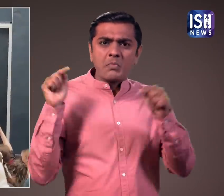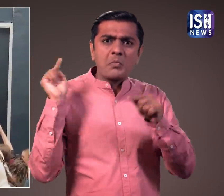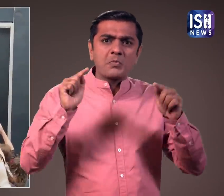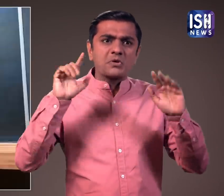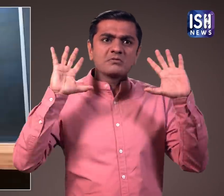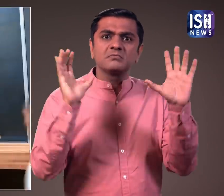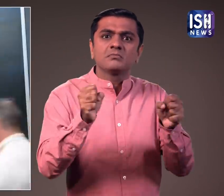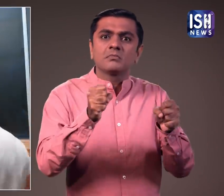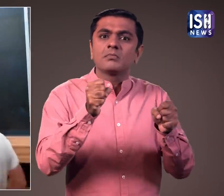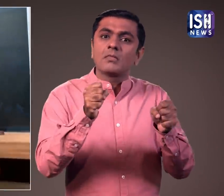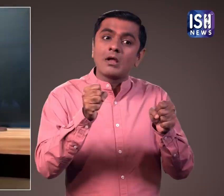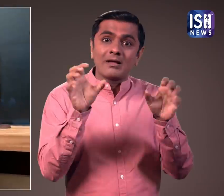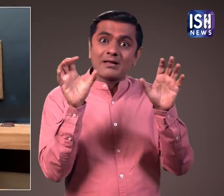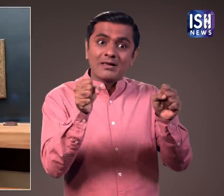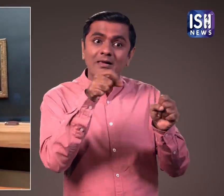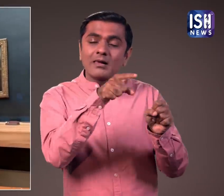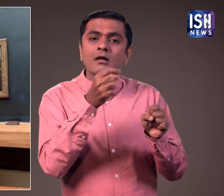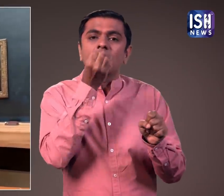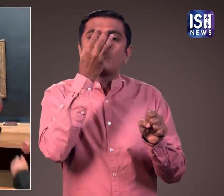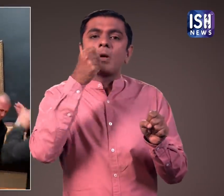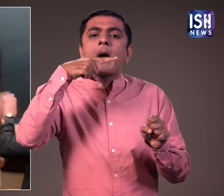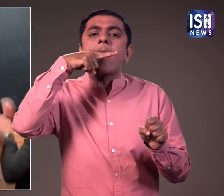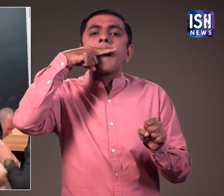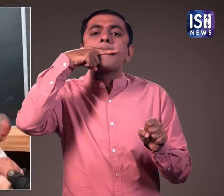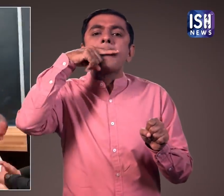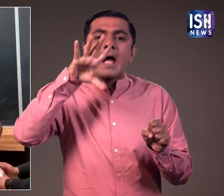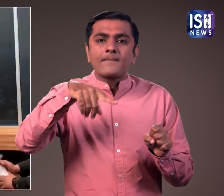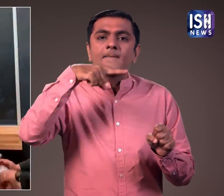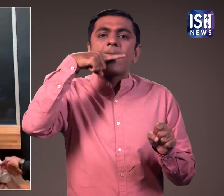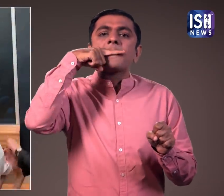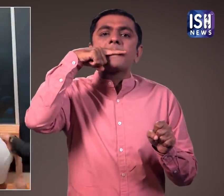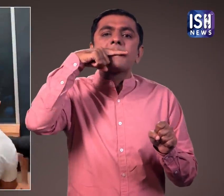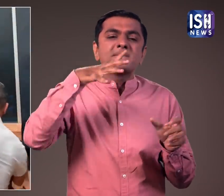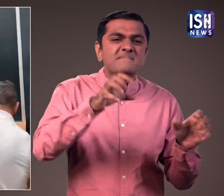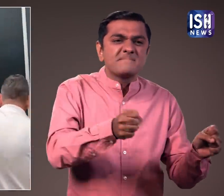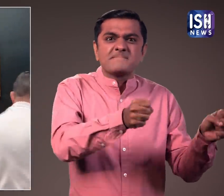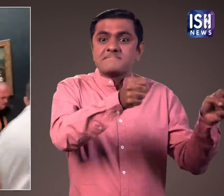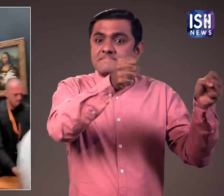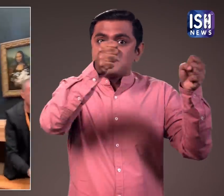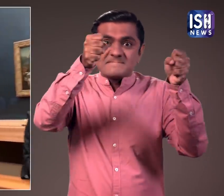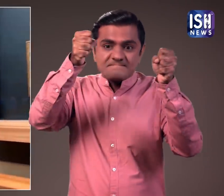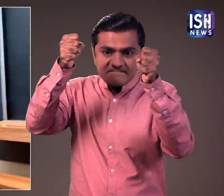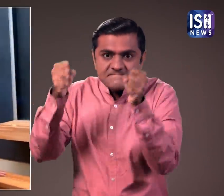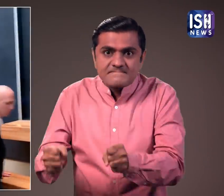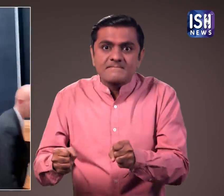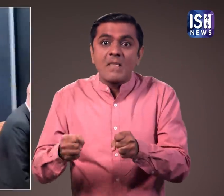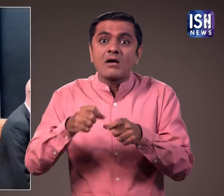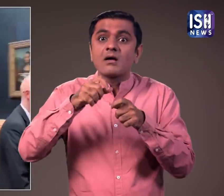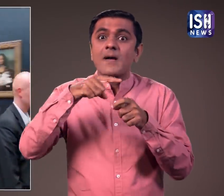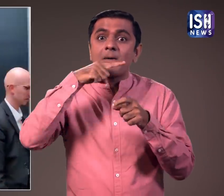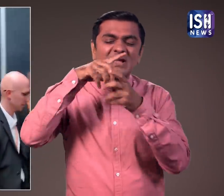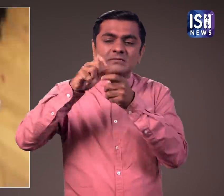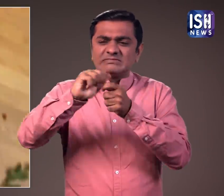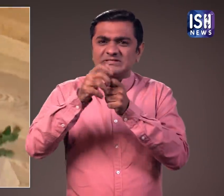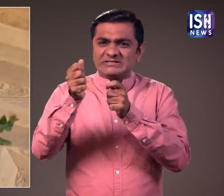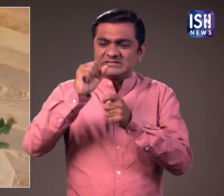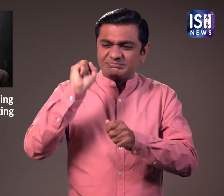गार्डों ने उस पर हमला किया उसने अपने मूँ में जो गुलाब था उसे तोड़ दिया और